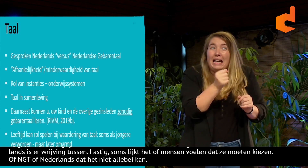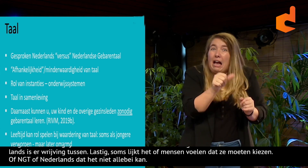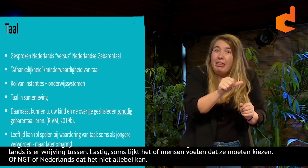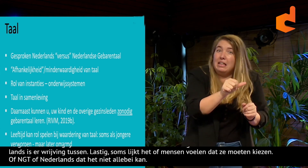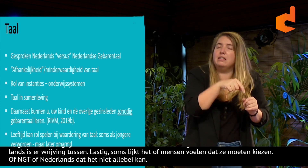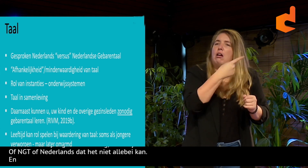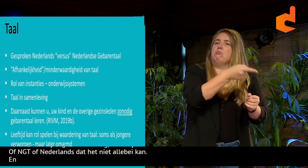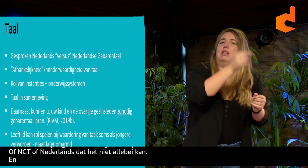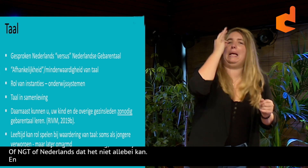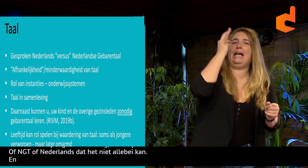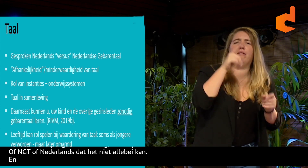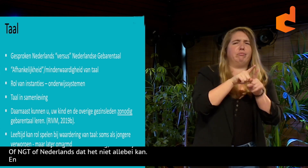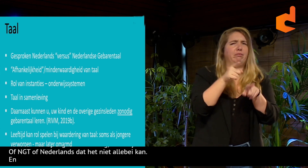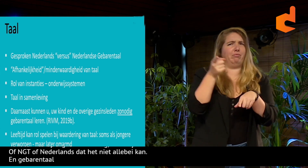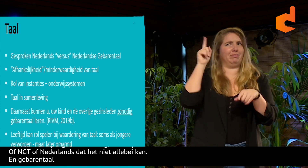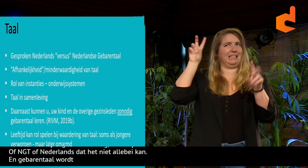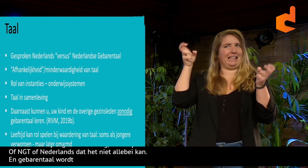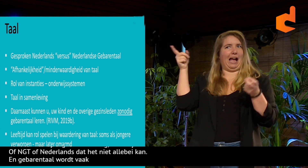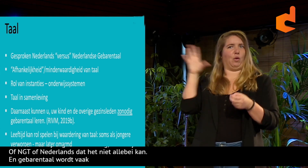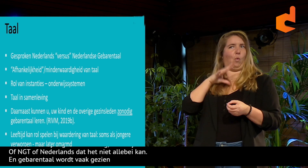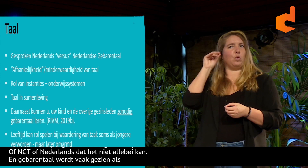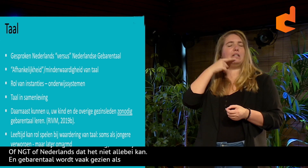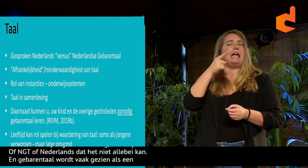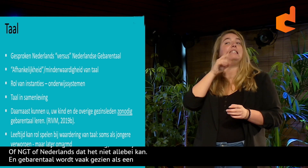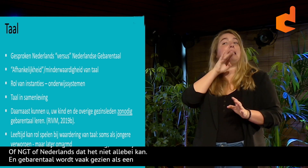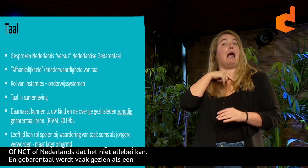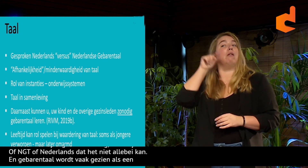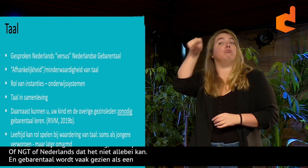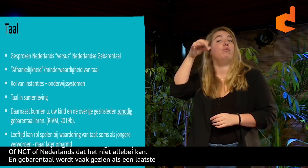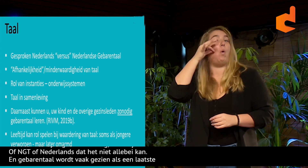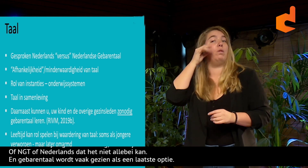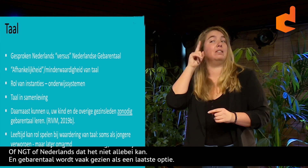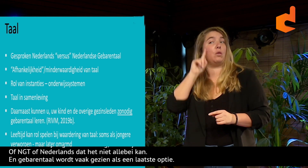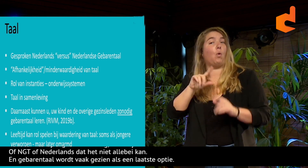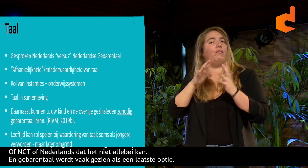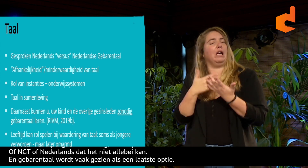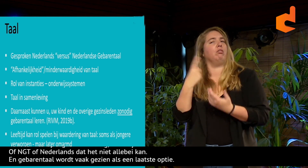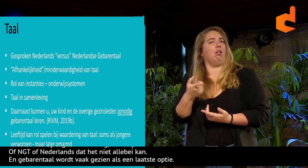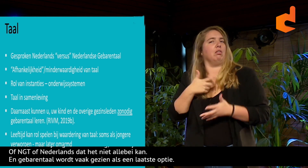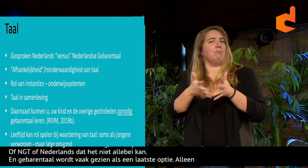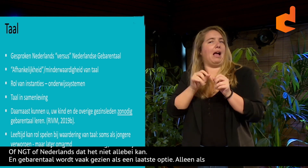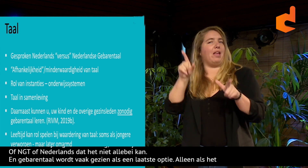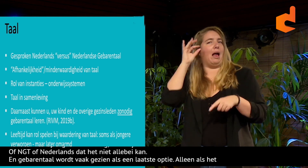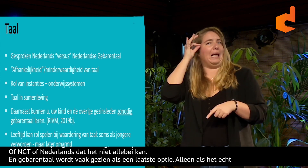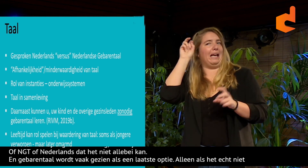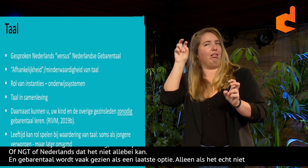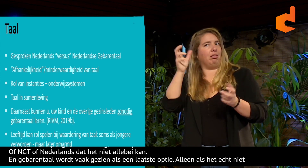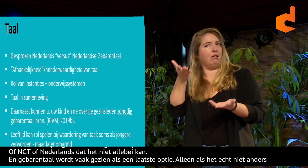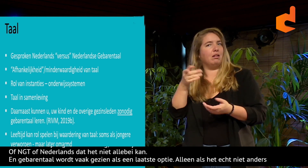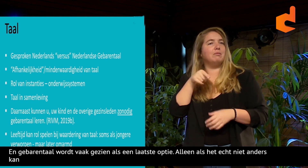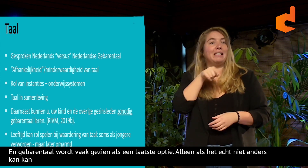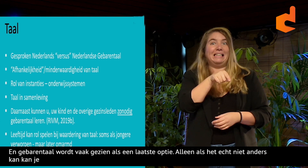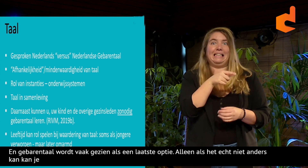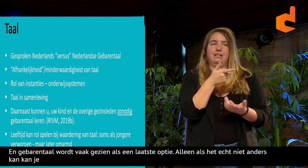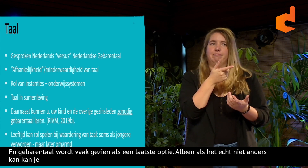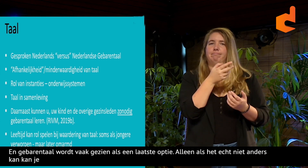En gebarentaal wordt ook vaak gezien als een soort van laatste optie. Alleen als het echt niet anders kan, dan kan je nog gebarentaal leren.